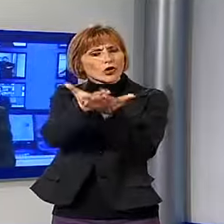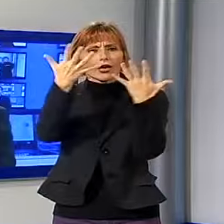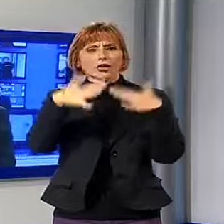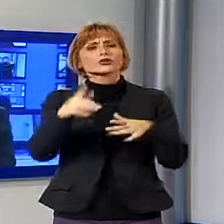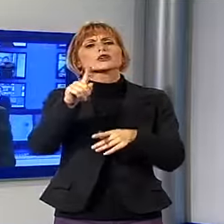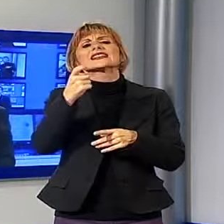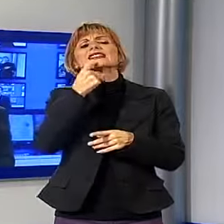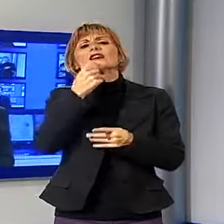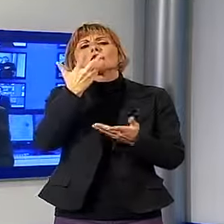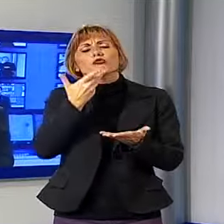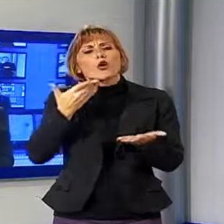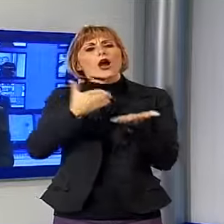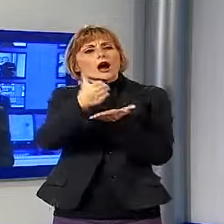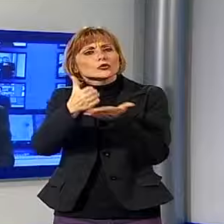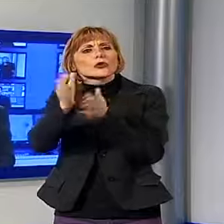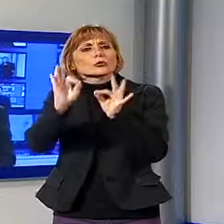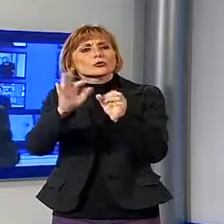le famiglie sul fronte della casa. Vediamo.